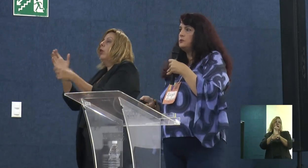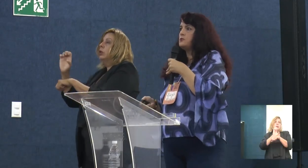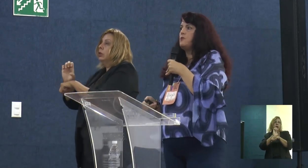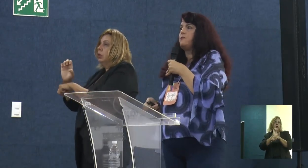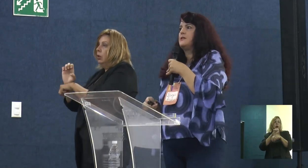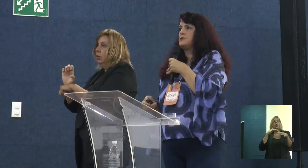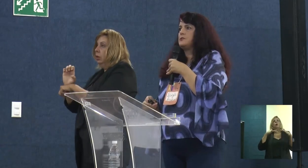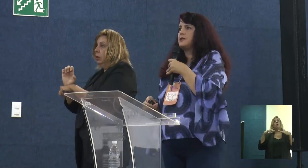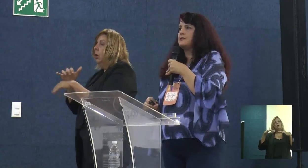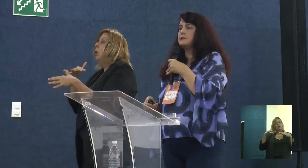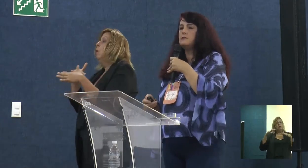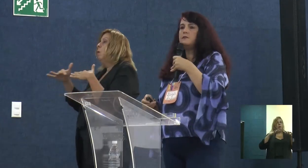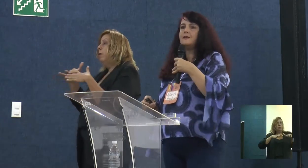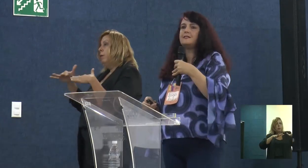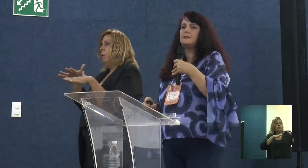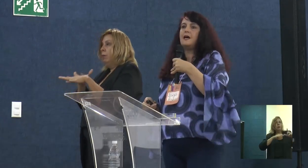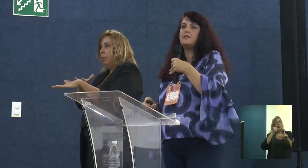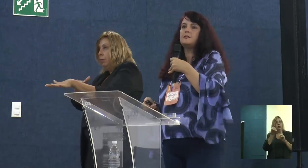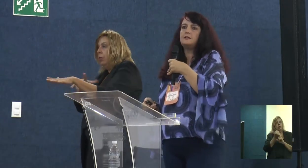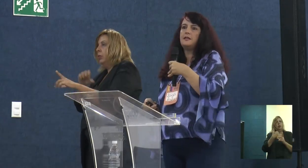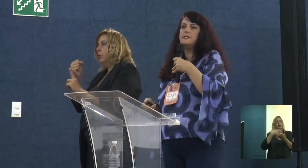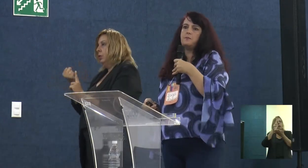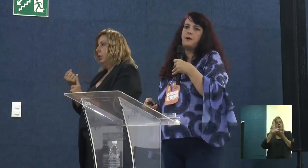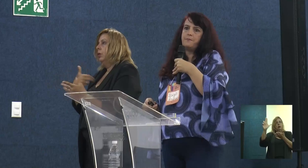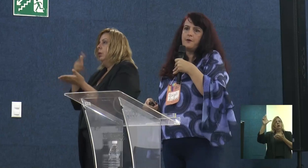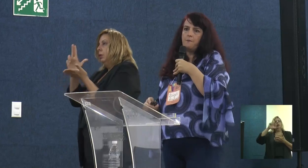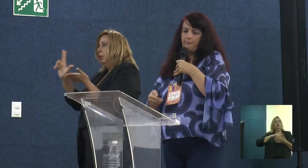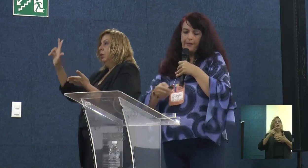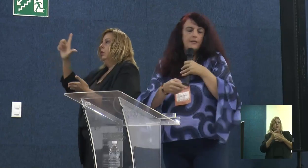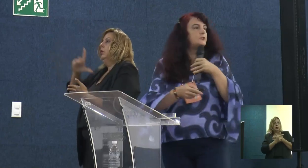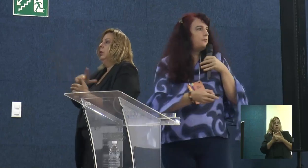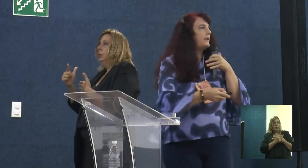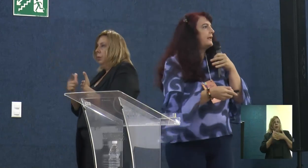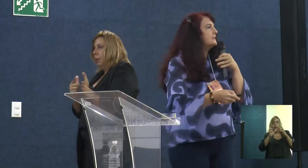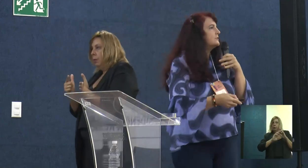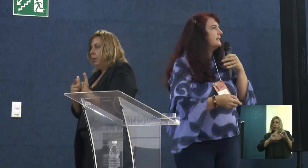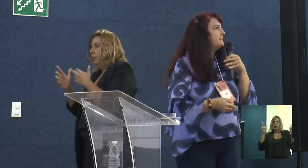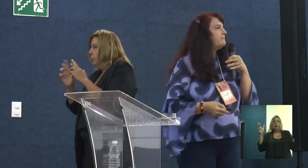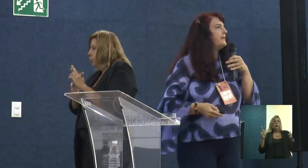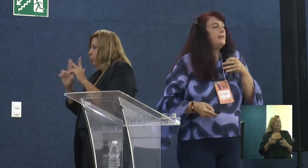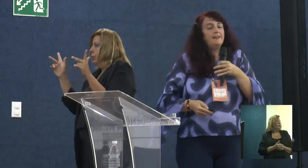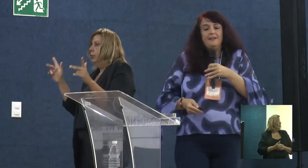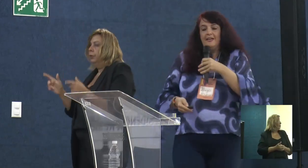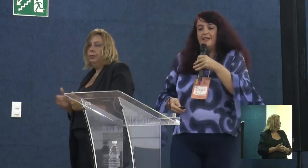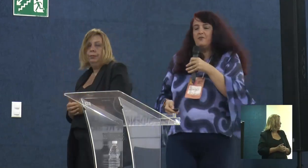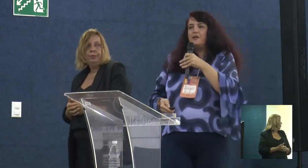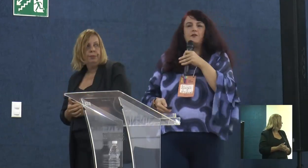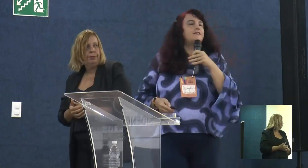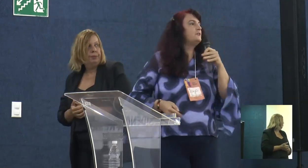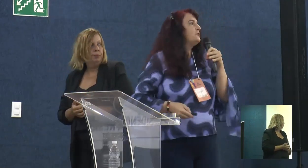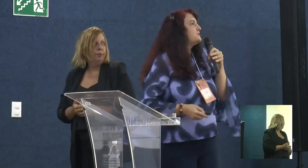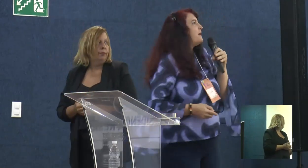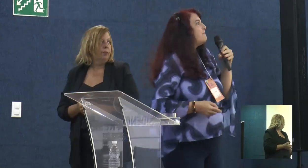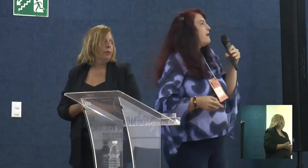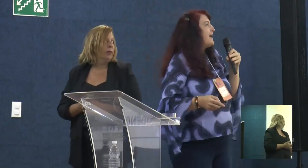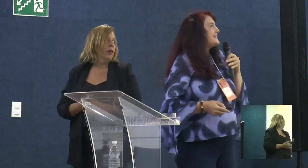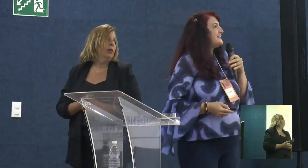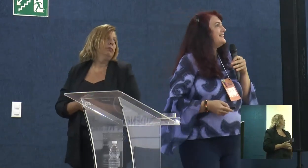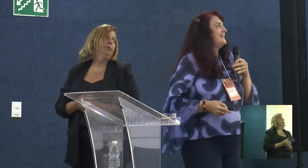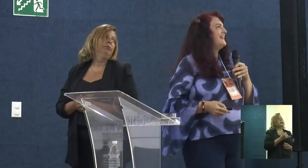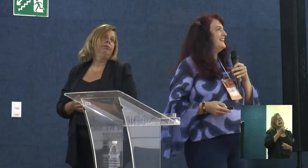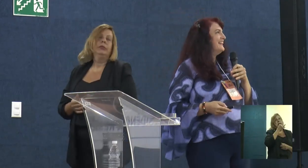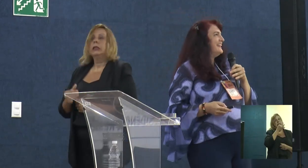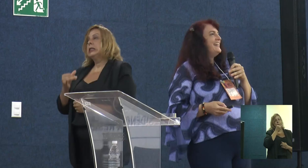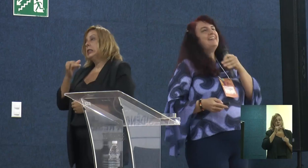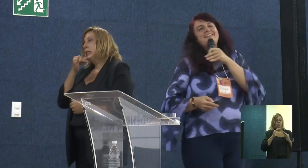Junto com os movimentos sociais. Então, a universidade, ela tem esse papel diferente. Enfim, a nossa torre de Babel é